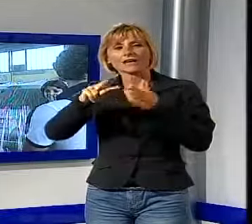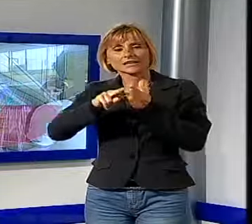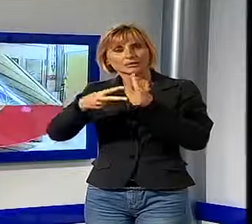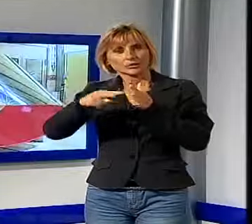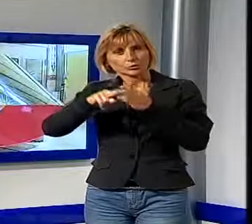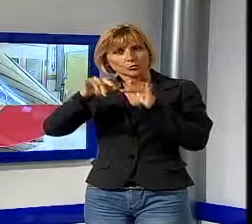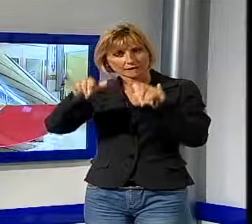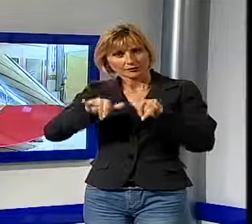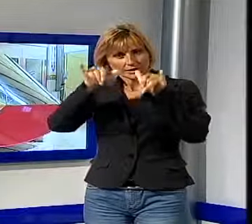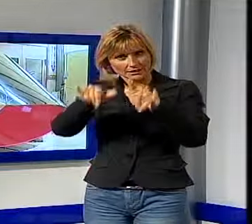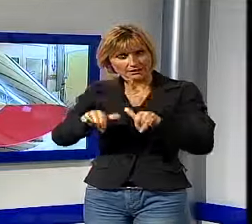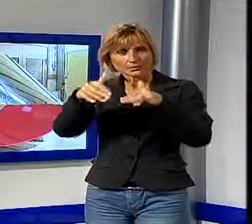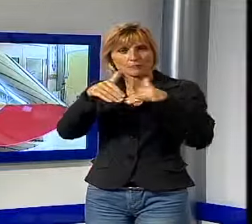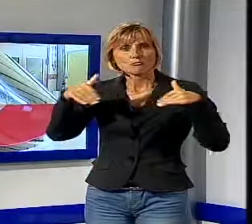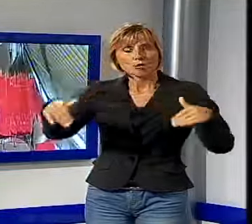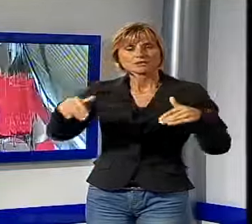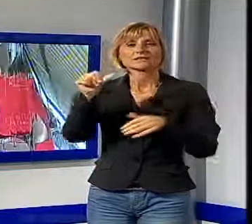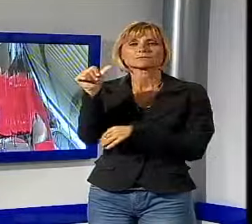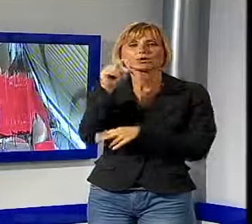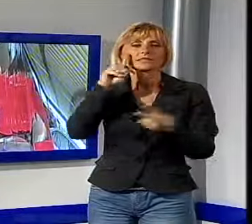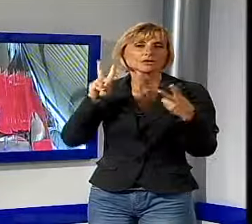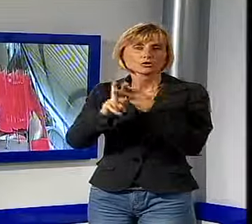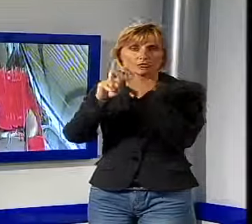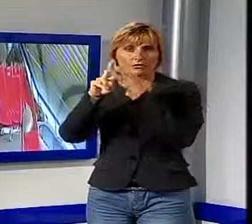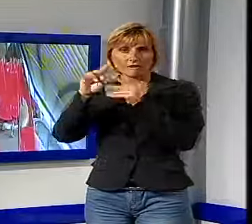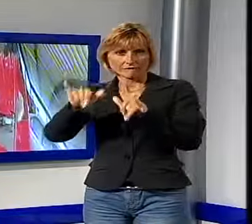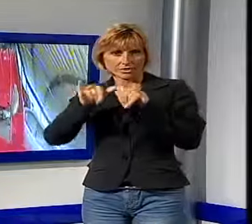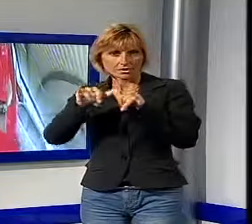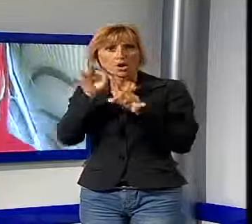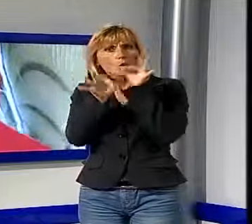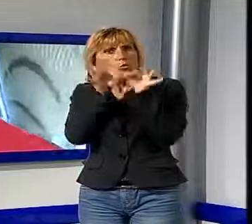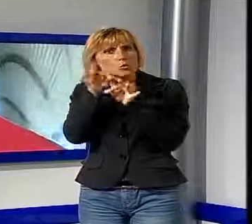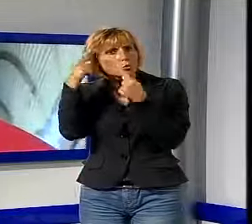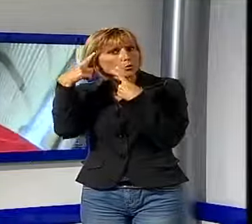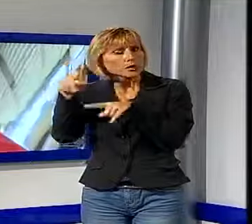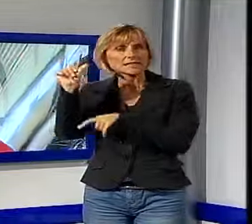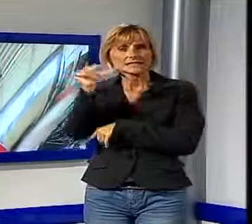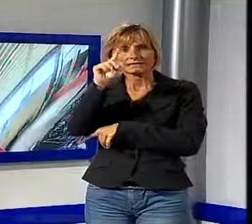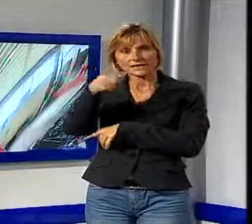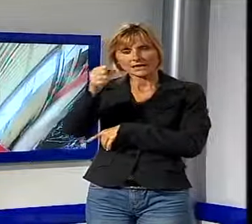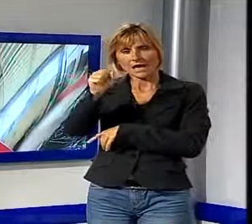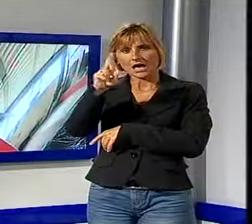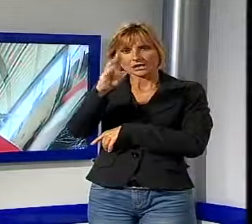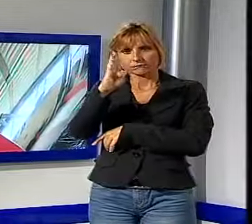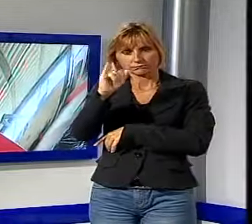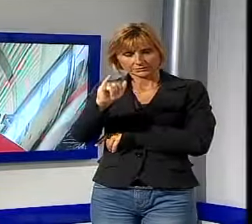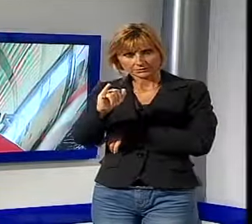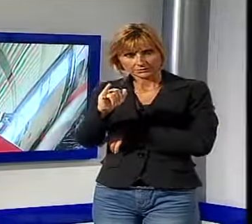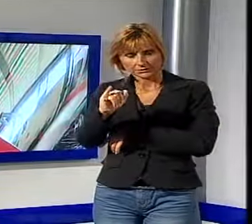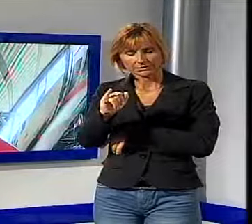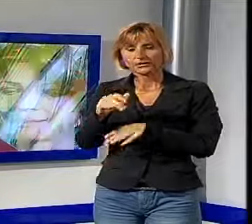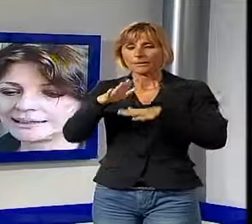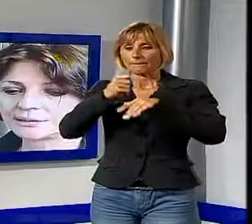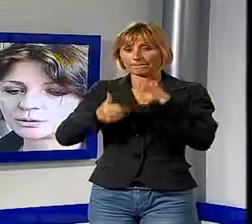della mostra Spoleto incontra Venezia curata da Vittorio Sgarbi. La forma è un nodo di moibus, quindi da una superficie